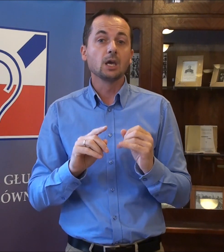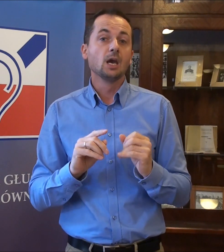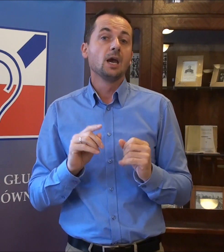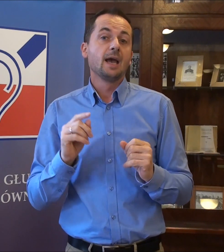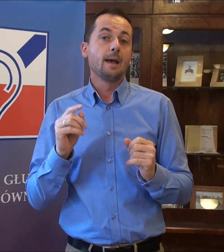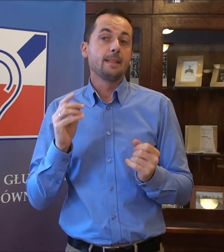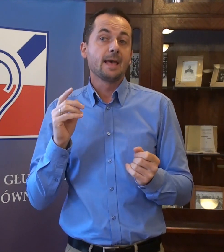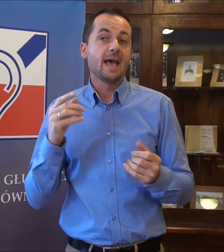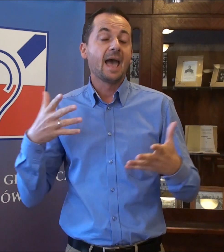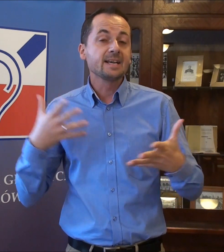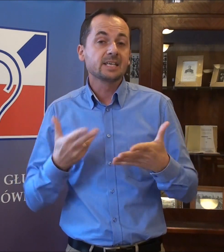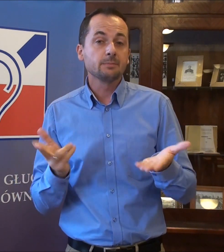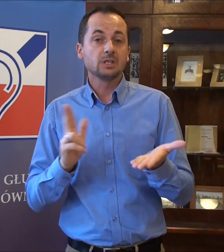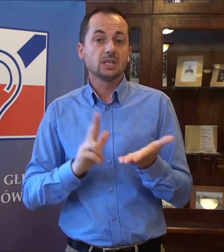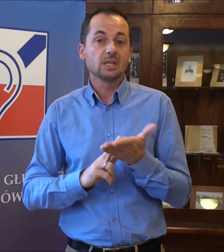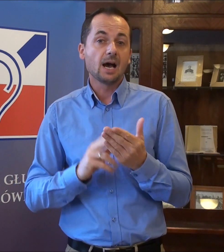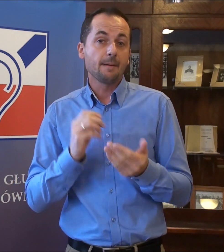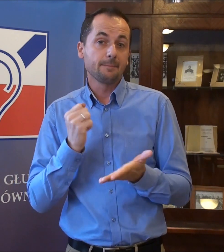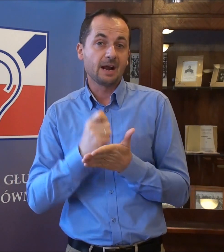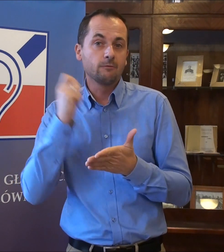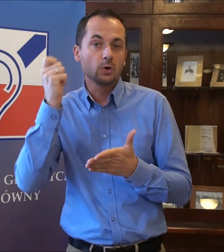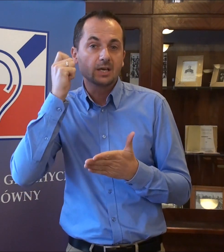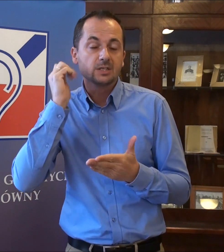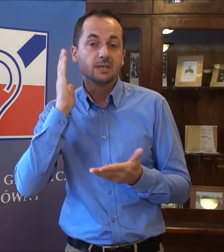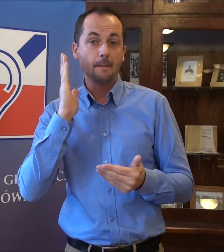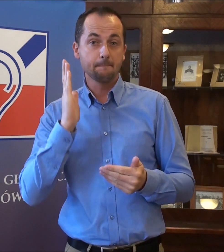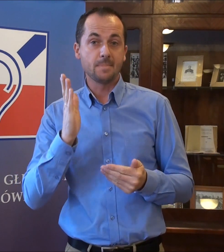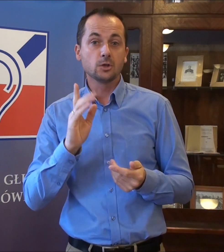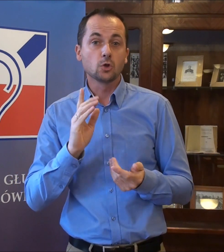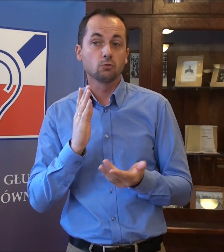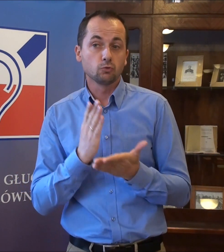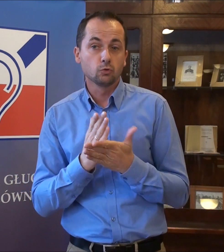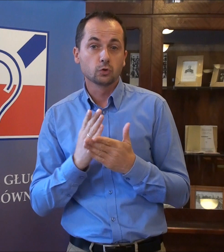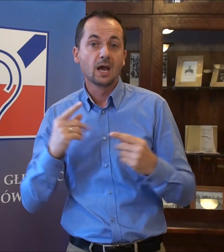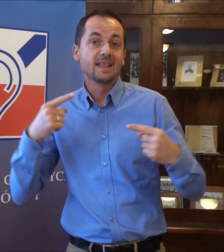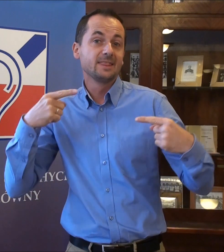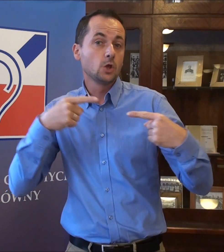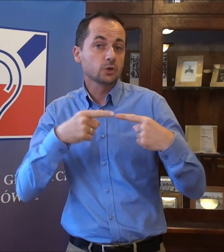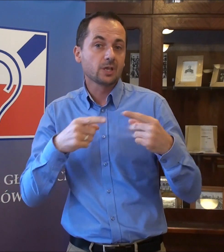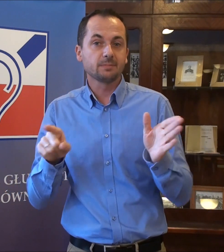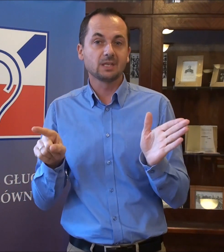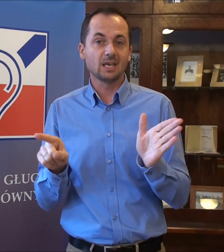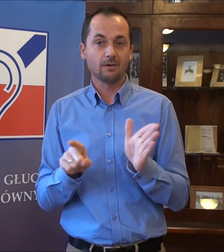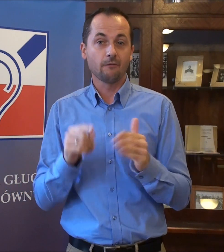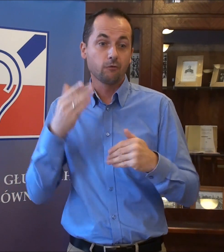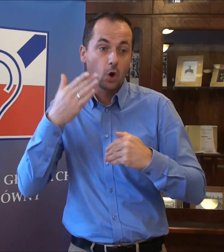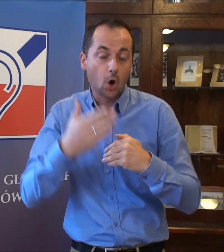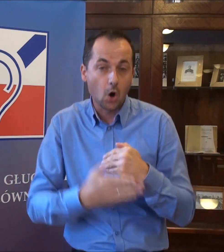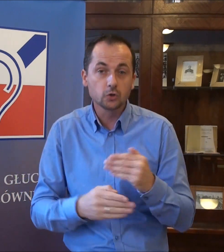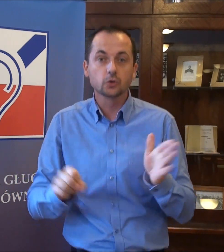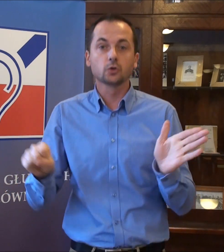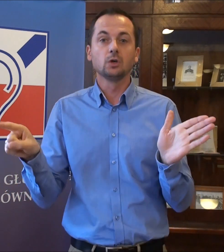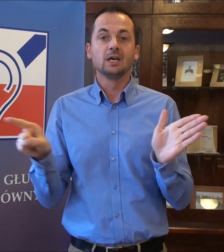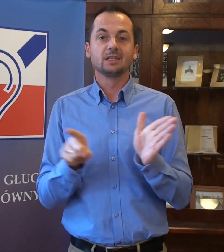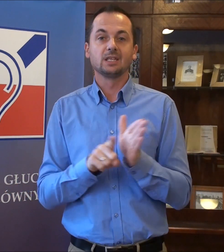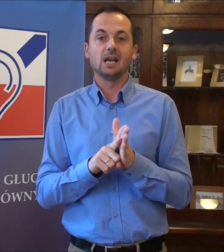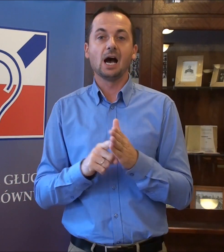egzamin na prawo jazdy będą już dostępne w końcu dla